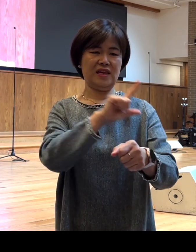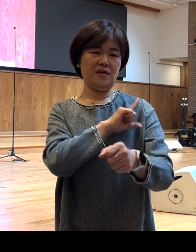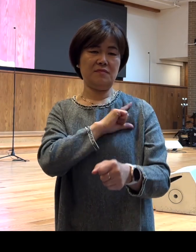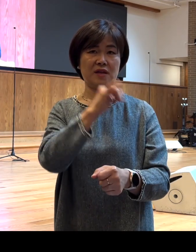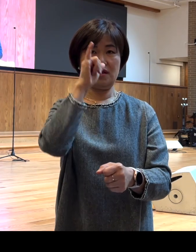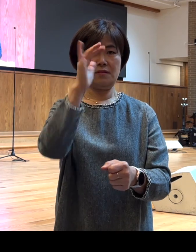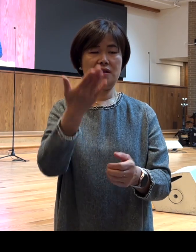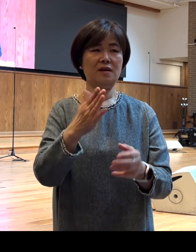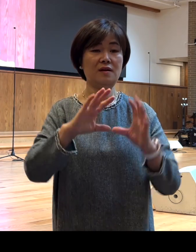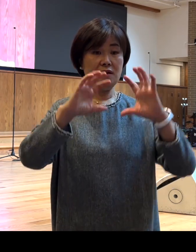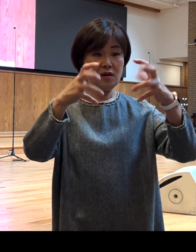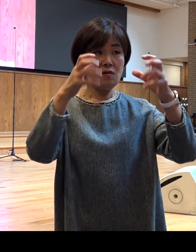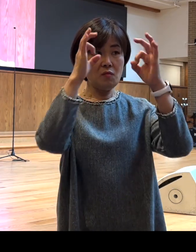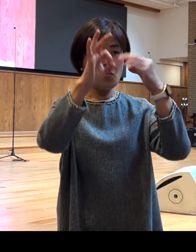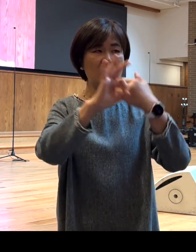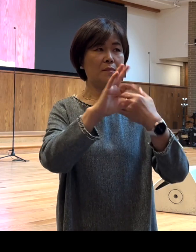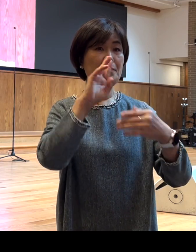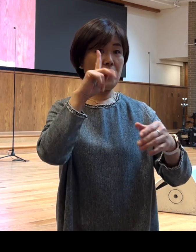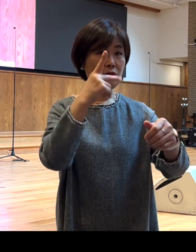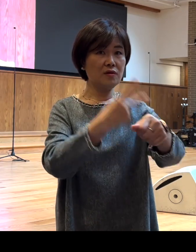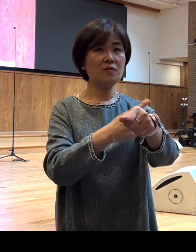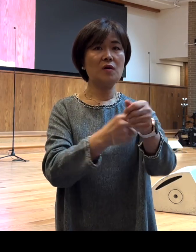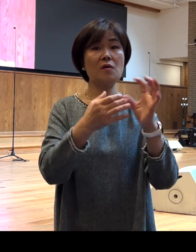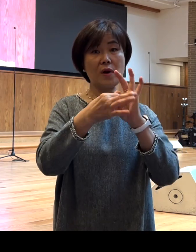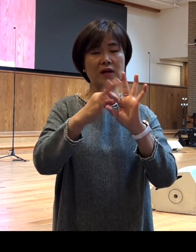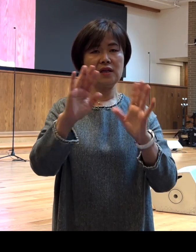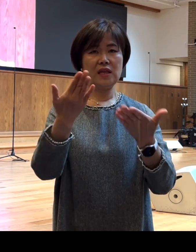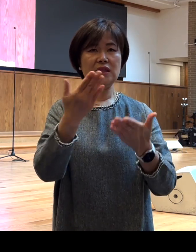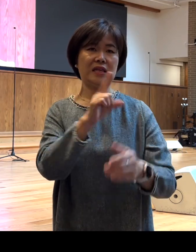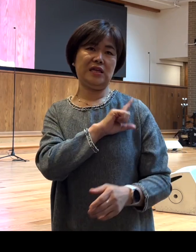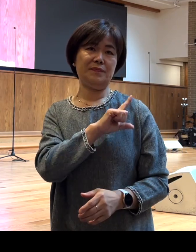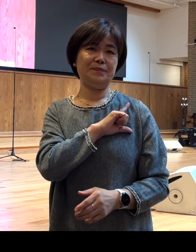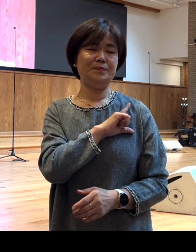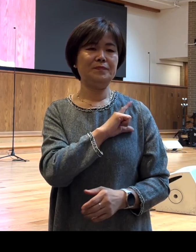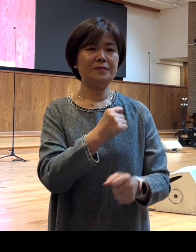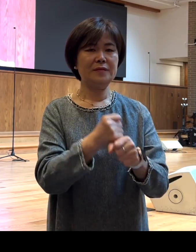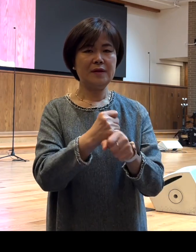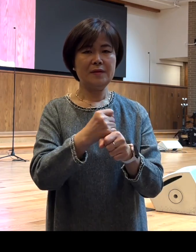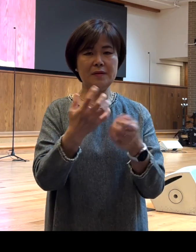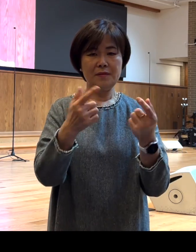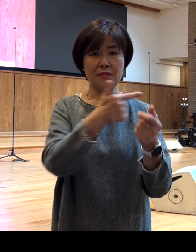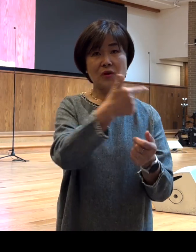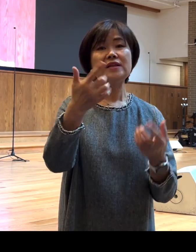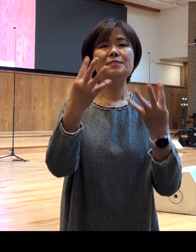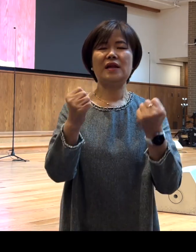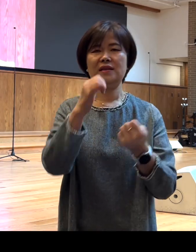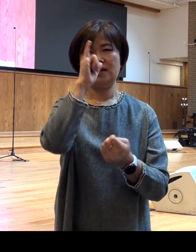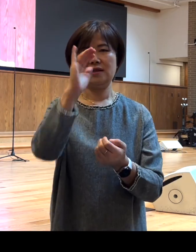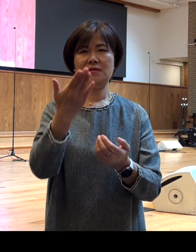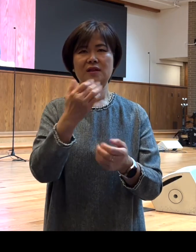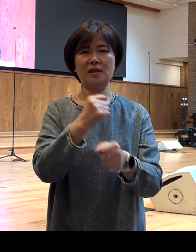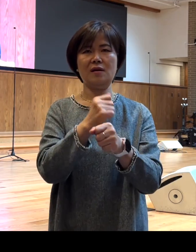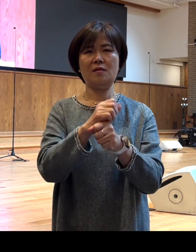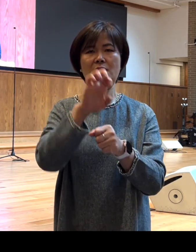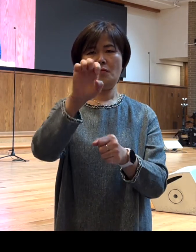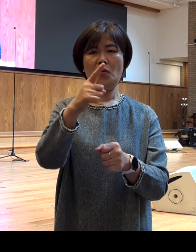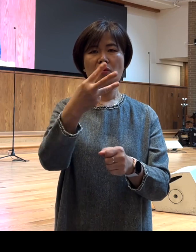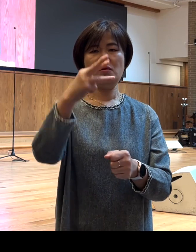세계적으로 보면 이 바울과 관련된 성씨가 굉장히 많이 있습니다 폴슨, 폴러스